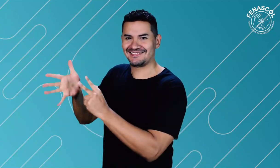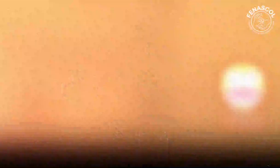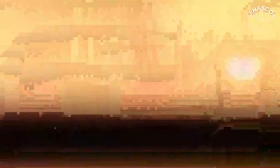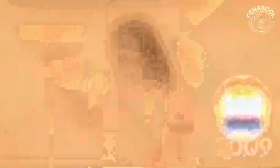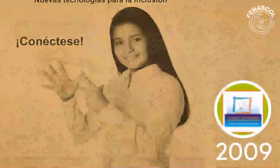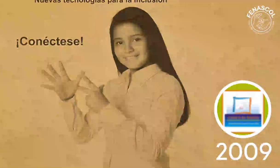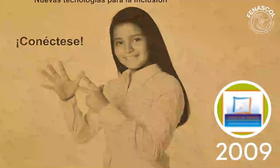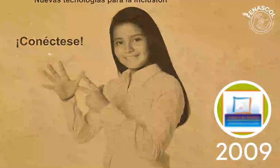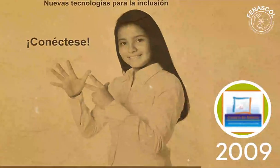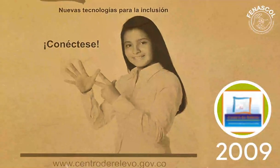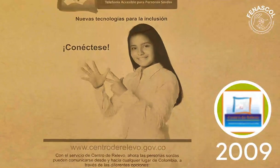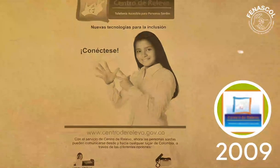cambiar a una opción de vídeo